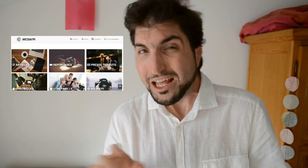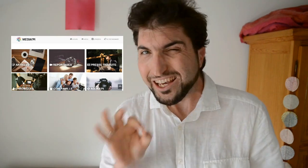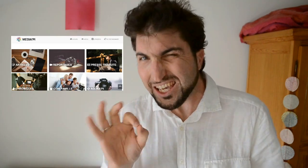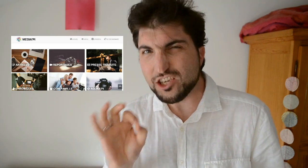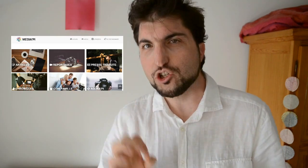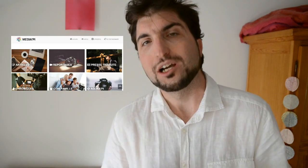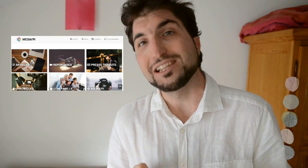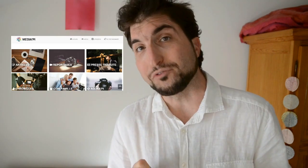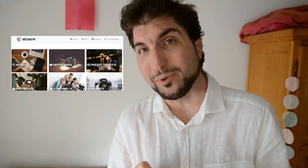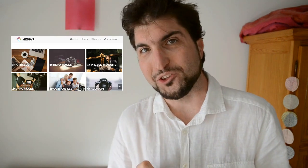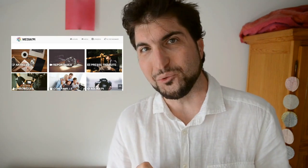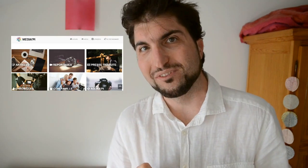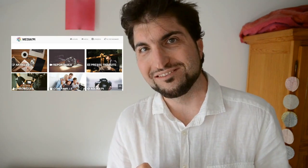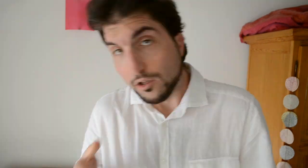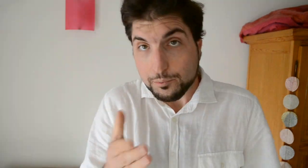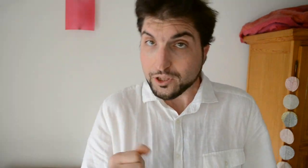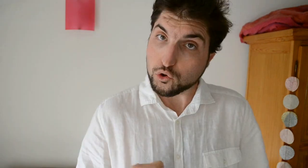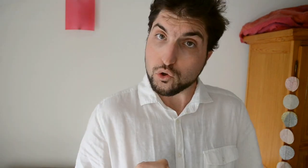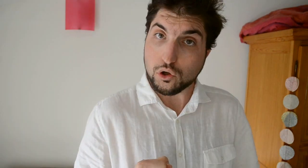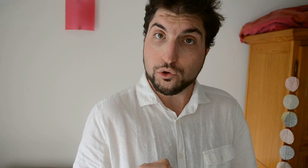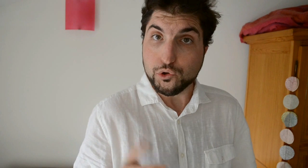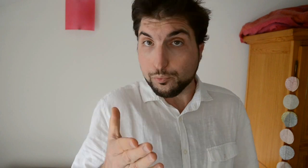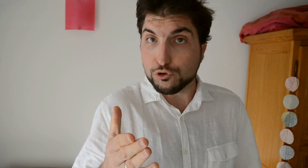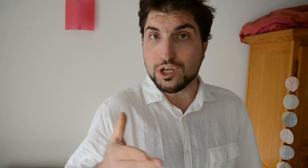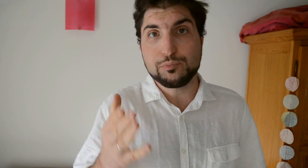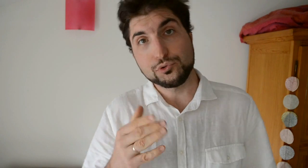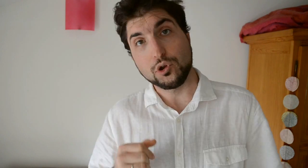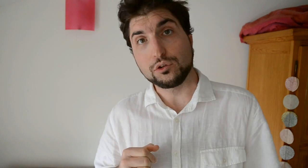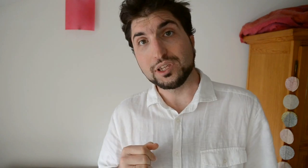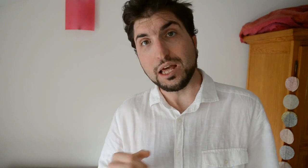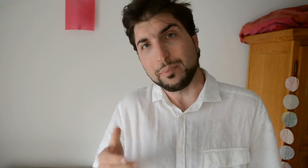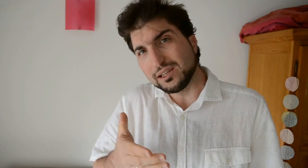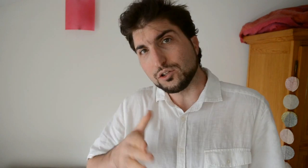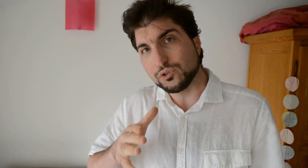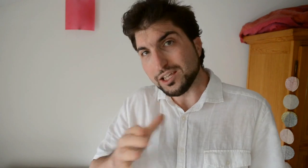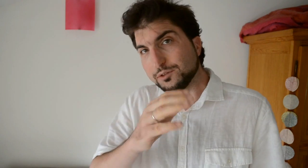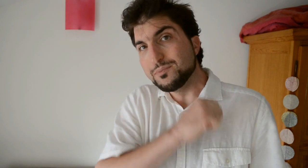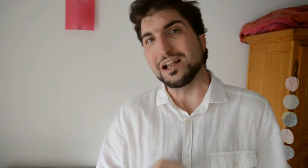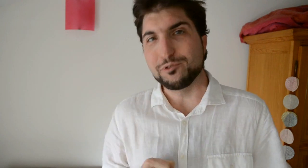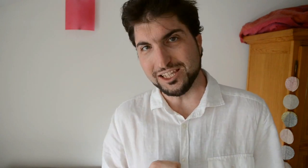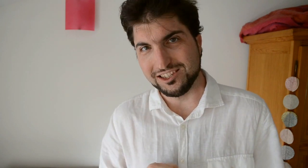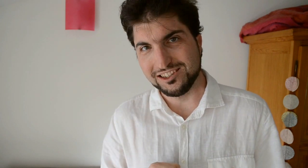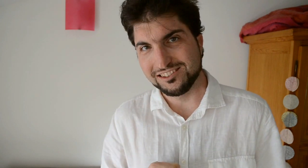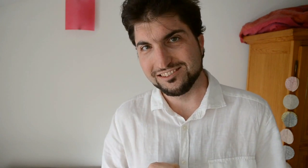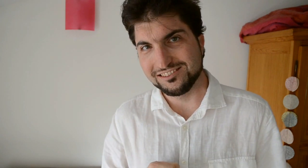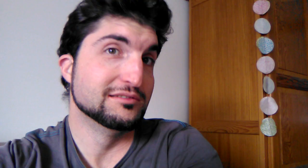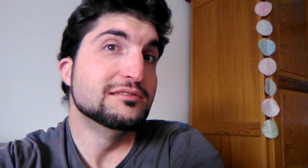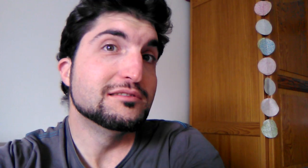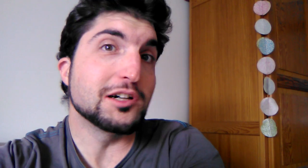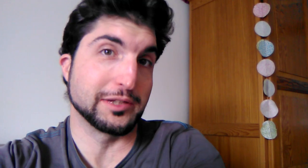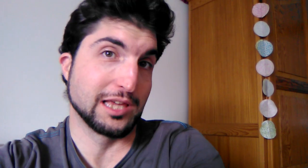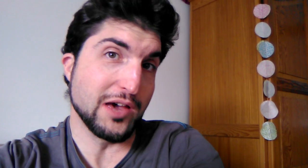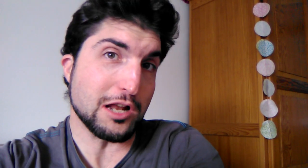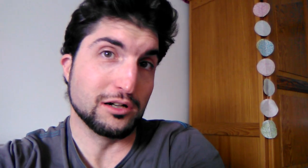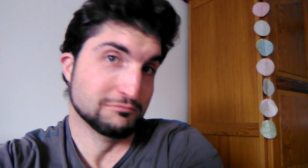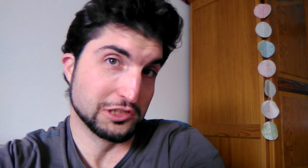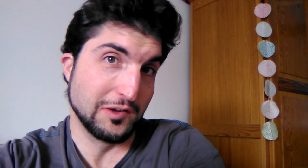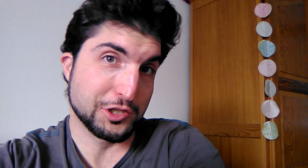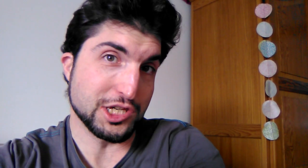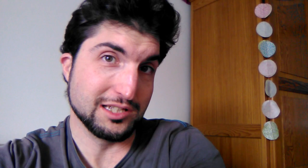riche d'informations. Bien sûr, ce projet peut se lancer à partir de 5000 abonnés. Ah ben ça va alors, ça va marcher.